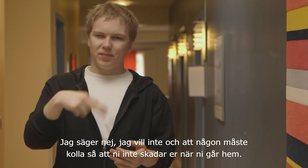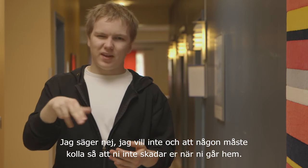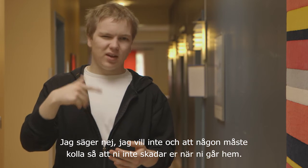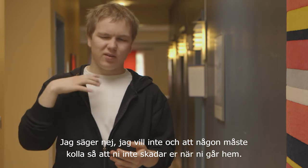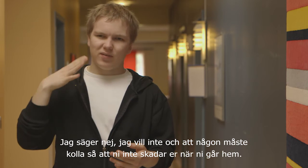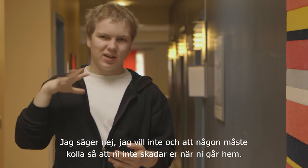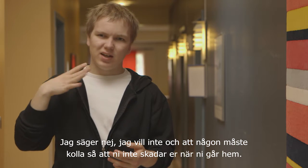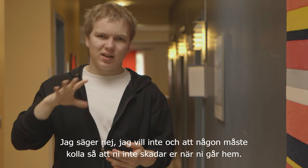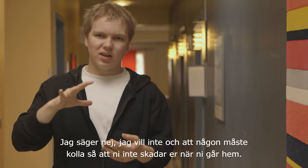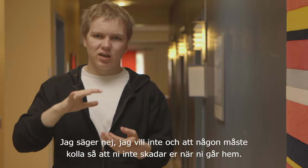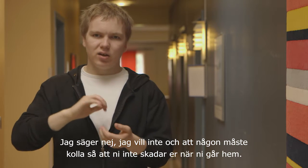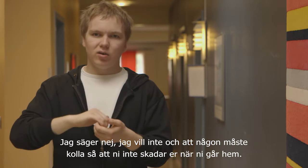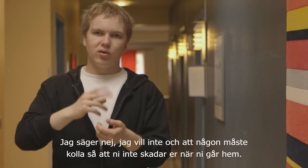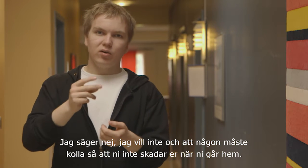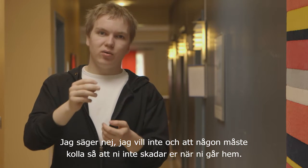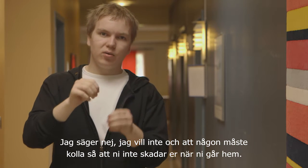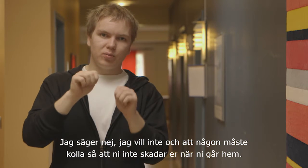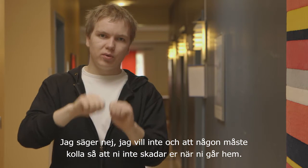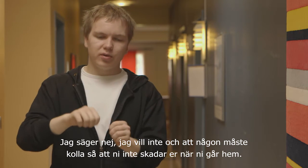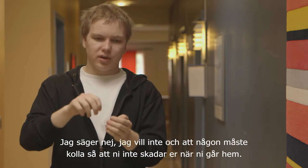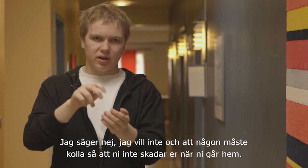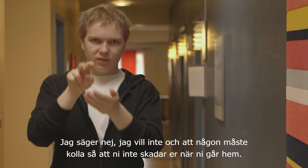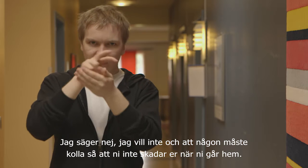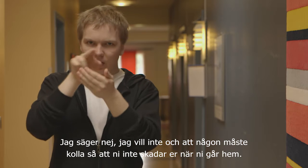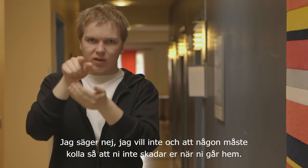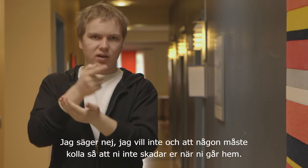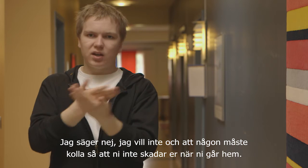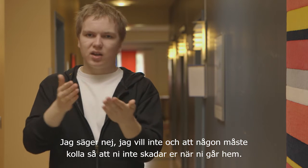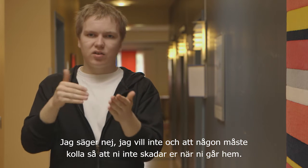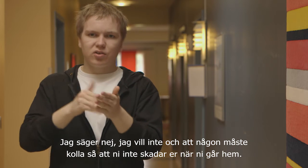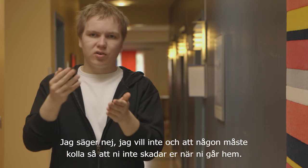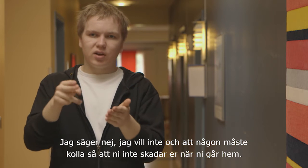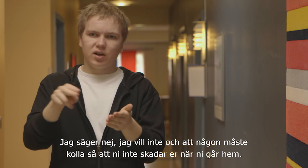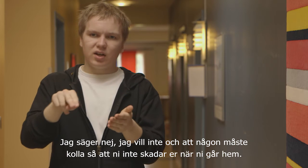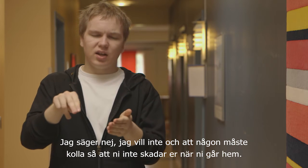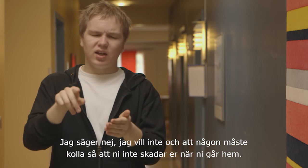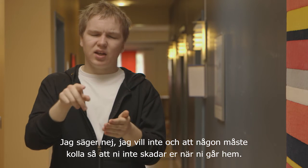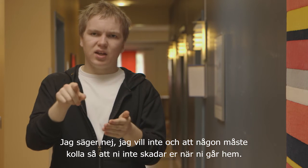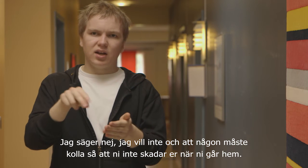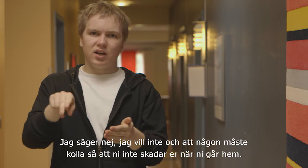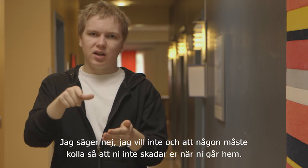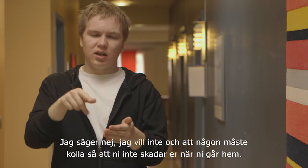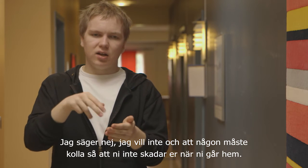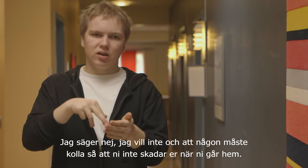Jag säger nej. Jag vill inte. Och att någon måste kolla så att ni inte skadar er när ni går hem.